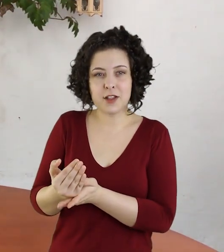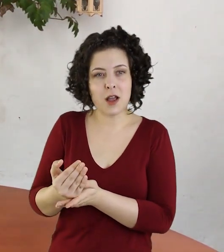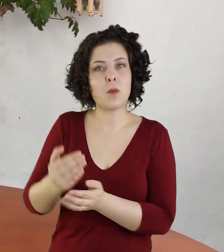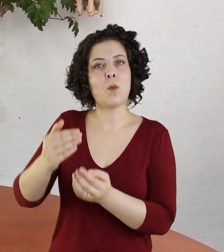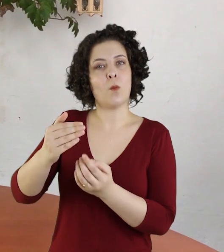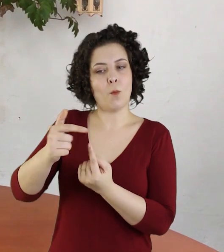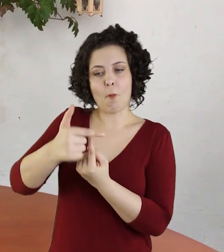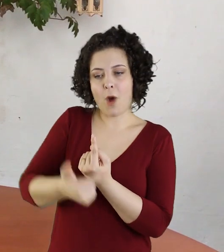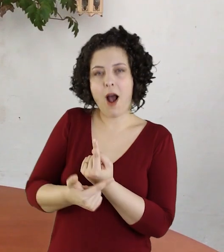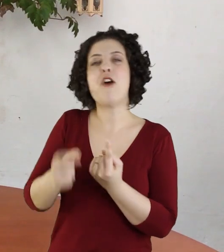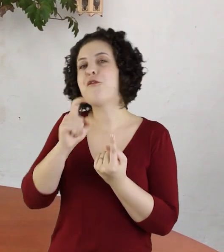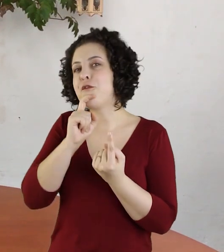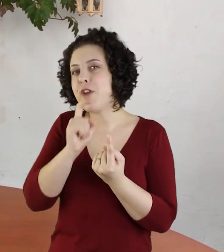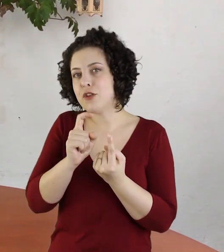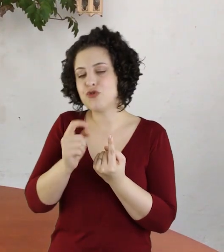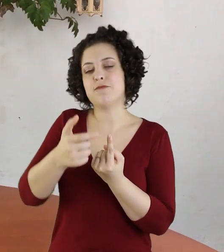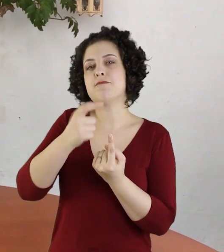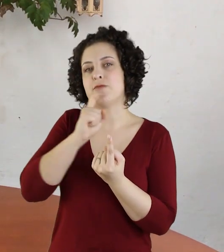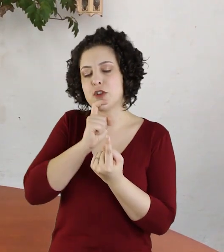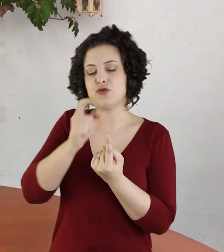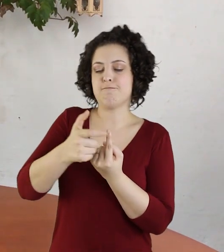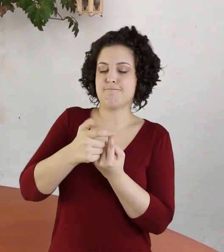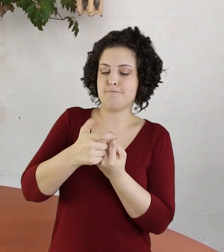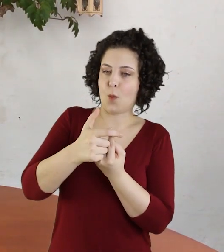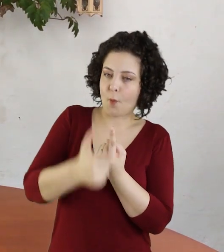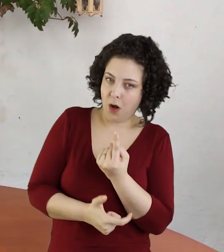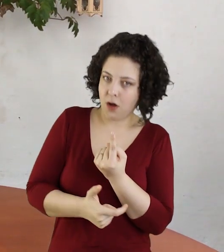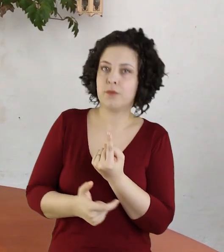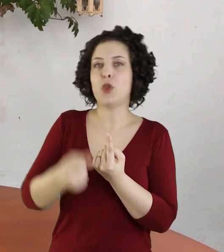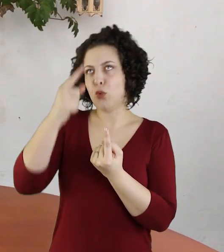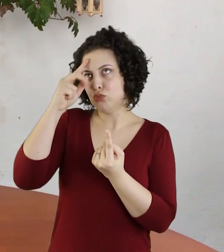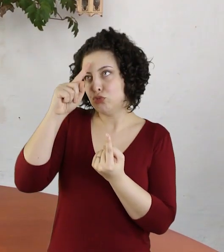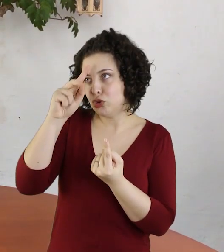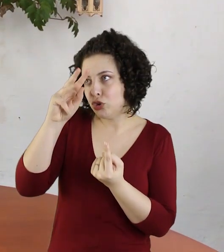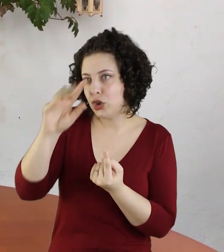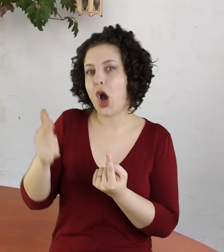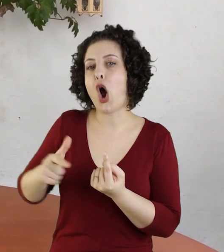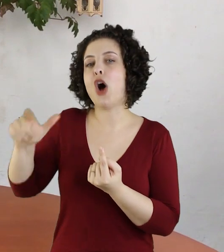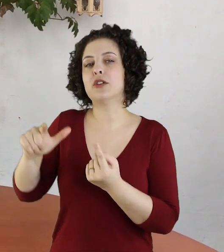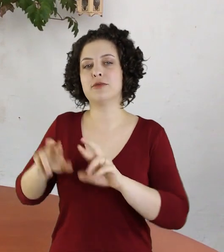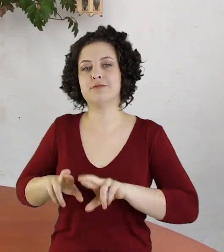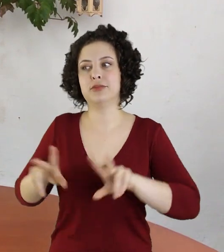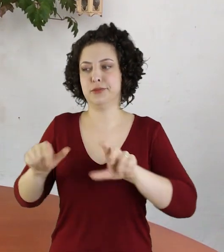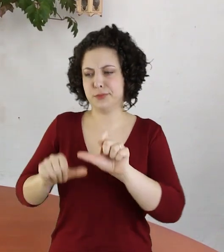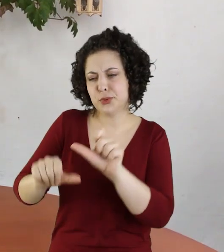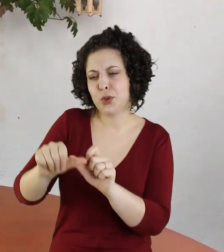quando ela ainda estava verde. Depois de alguns dias eu fiz um outro desenho.